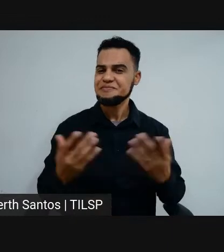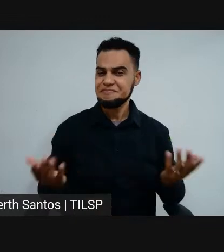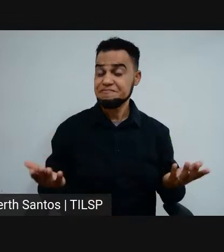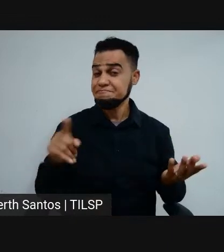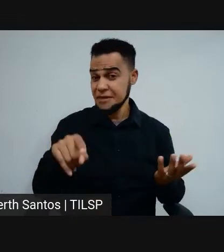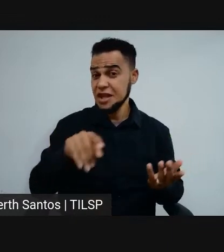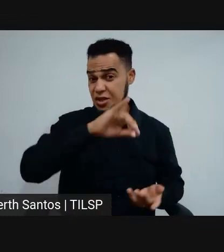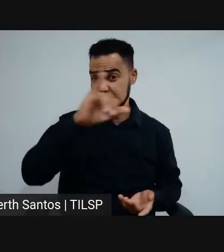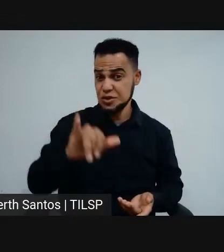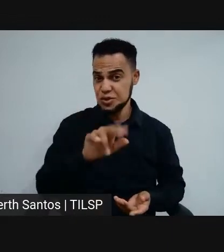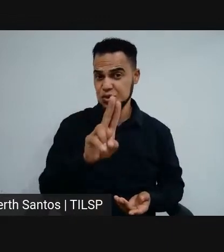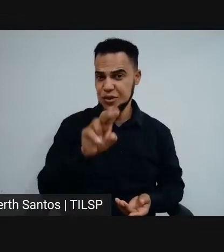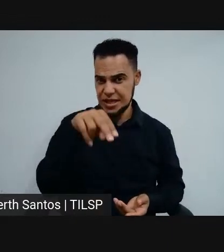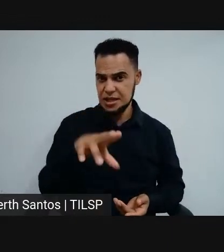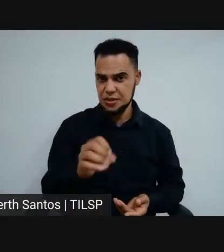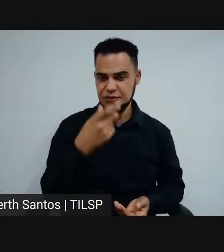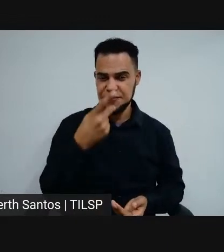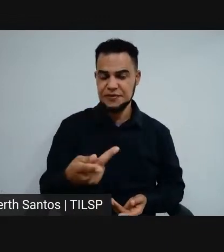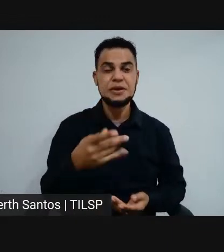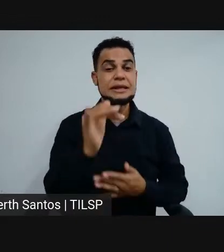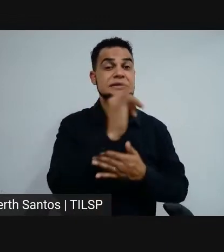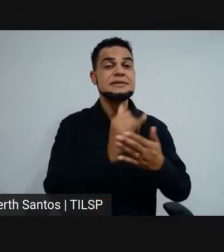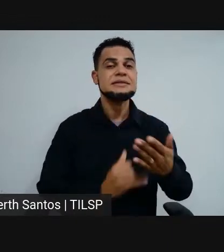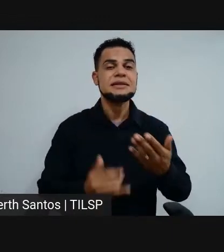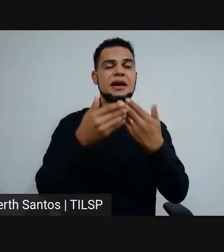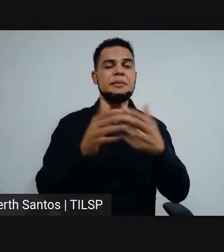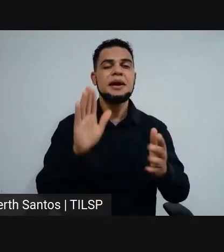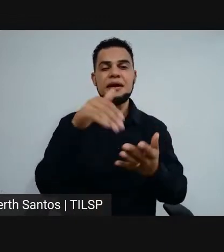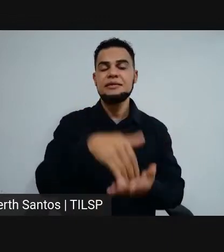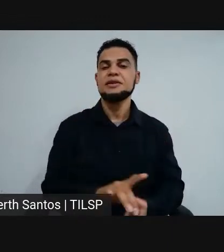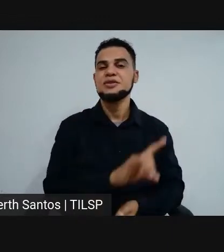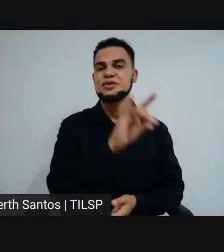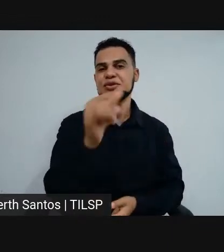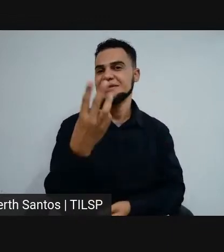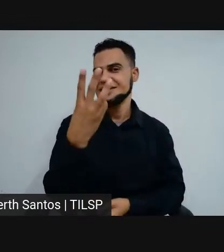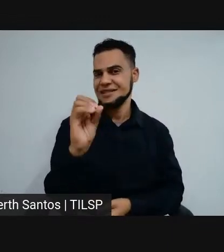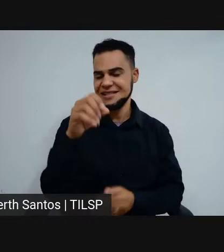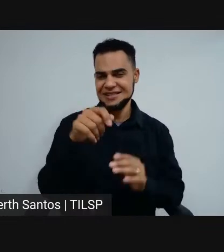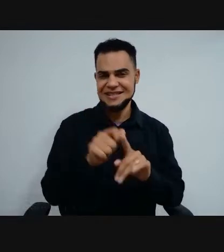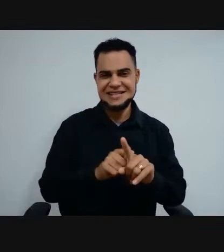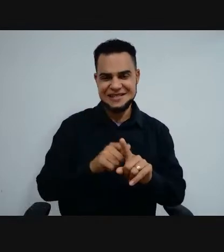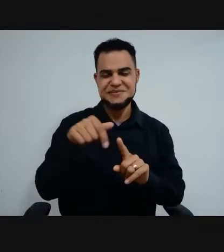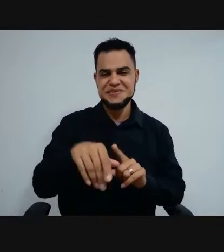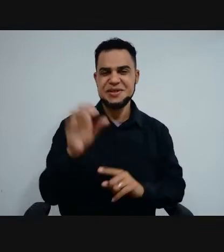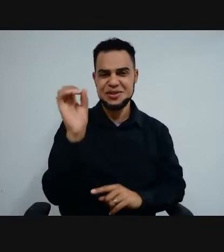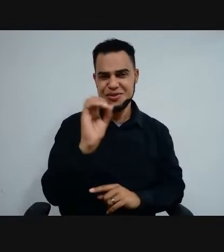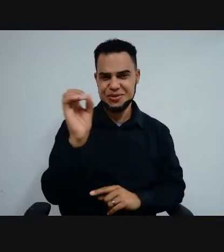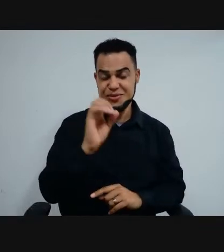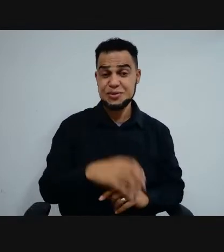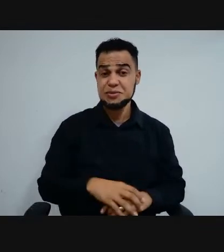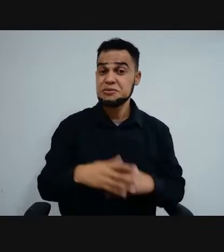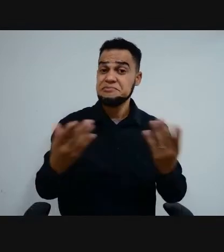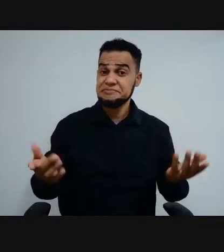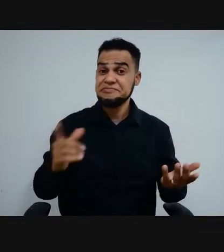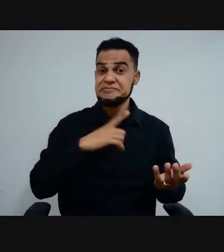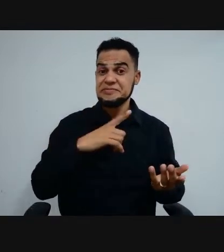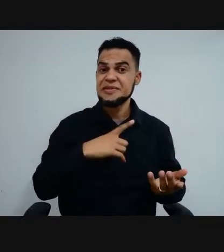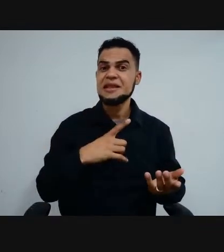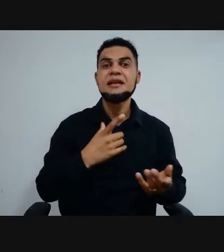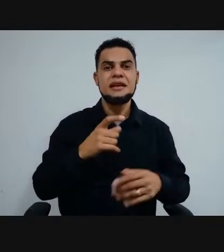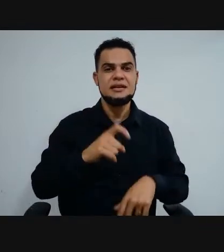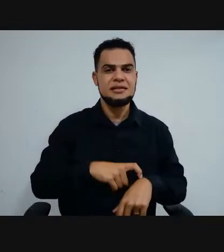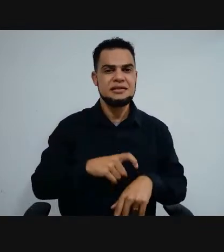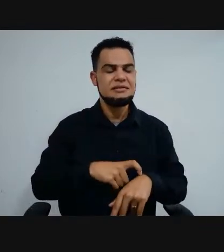disse, as nossas inscrições estão abertas até o dia 30 deste mês de outubro. Então, temos muito tempo